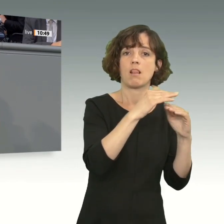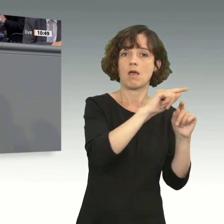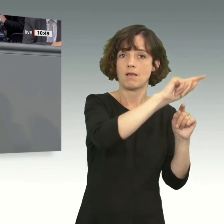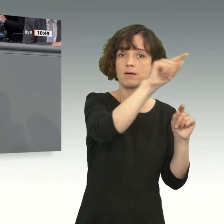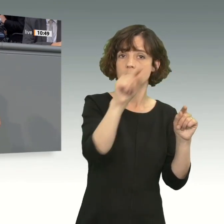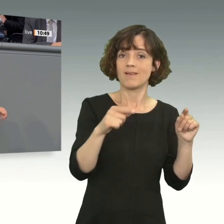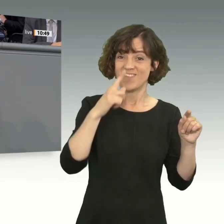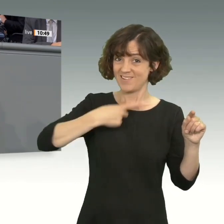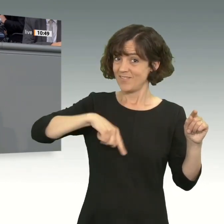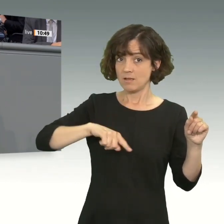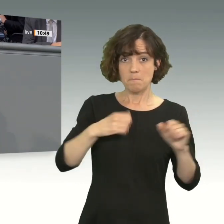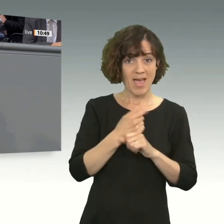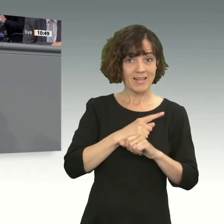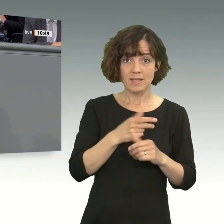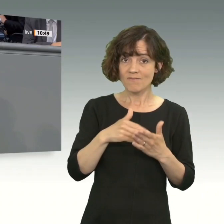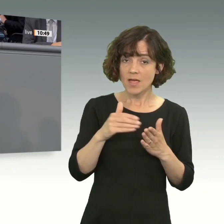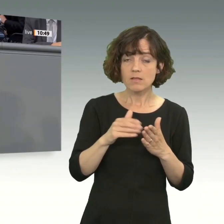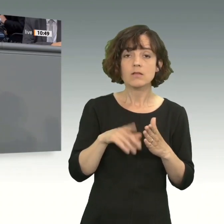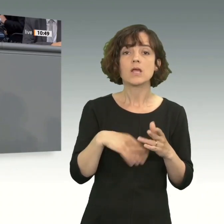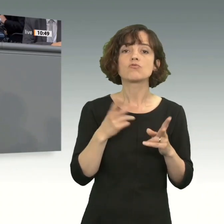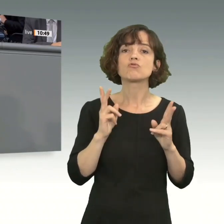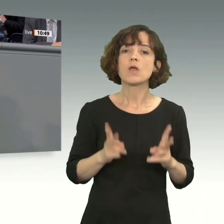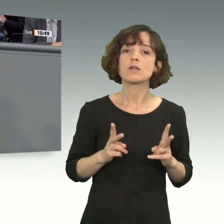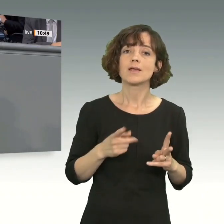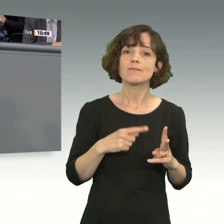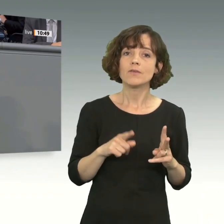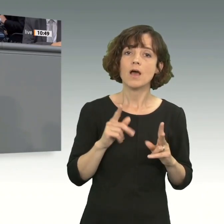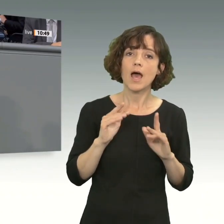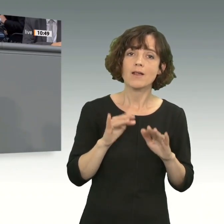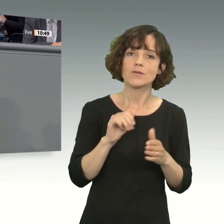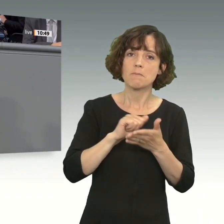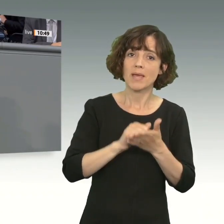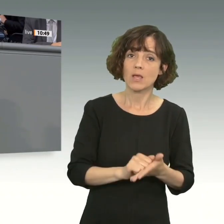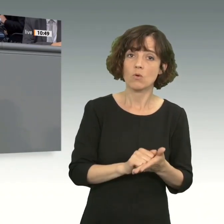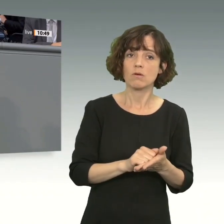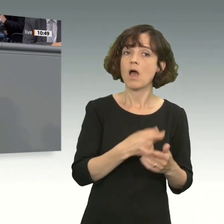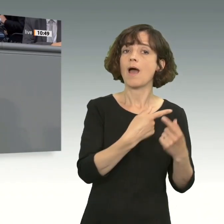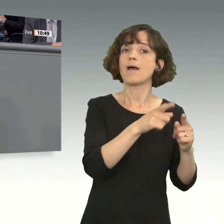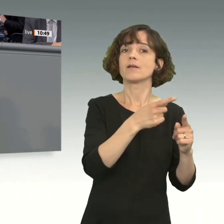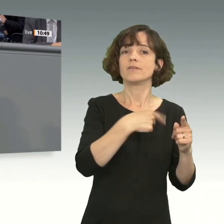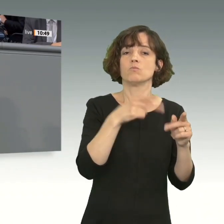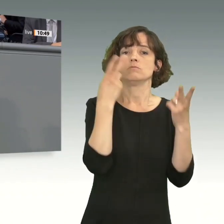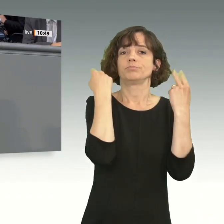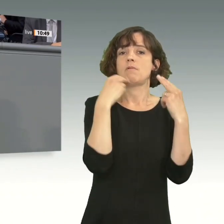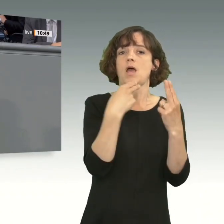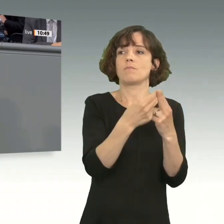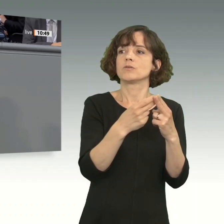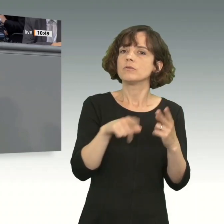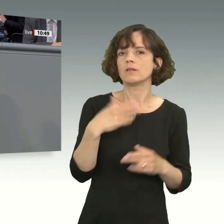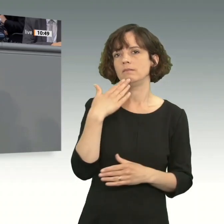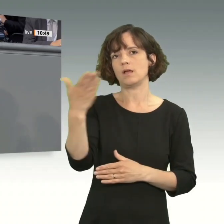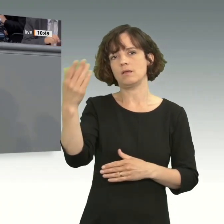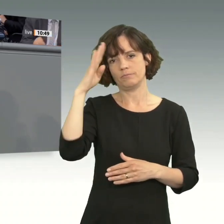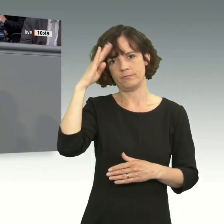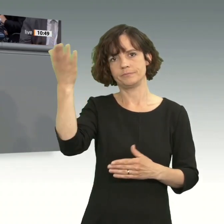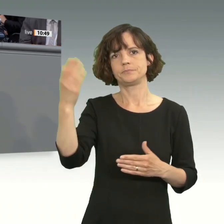Ersten sind, dann werden die Standards nicht von uns gesetzt. Dann werden sie von den anderen gesetzt. Und wir schauen wieder in die Röhre. Und dann dürfen wir uns bei Ihnen bedanken, weil Sie verzögert